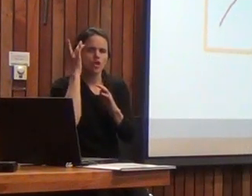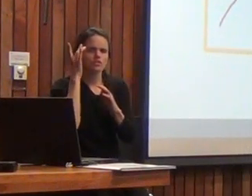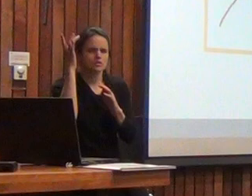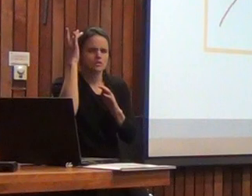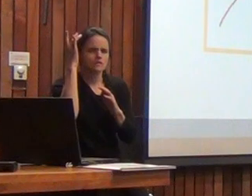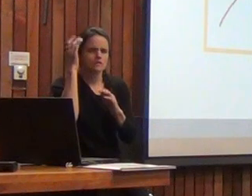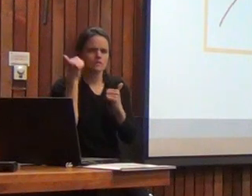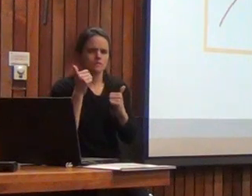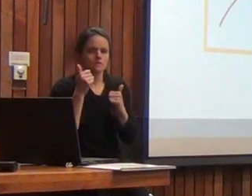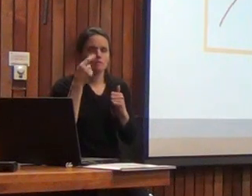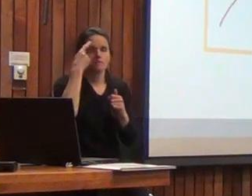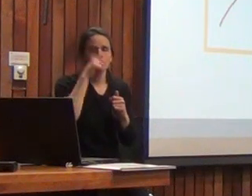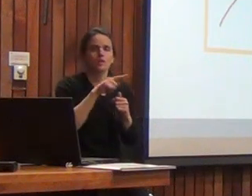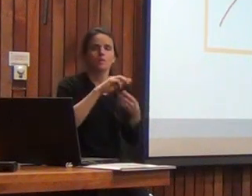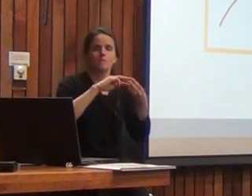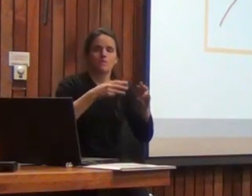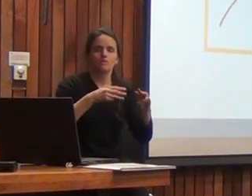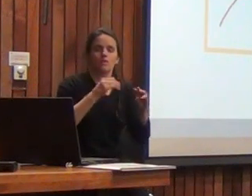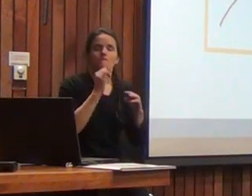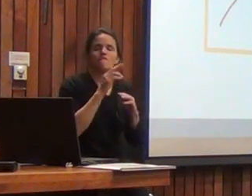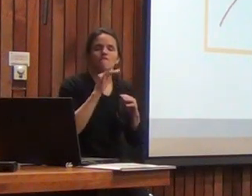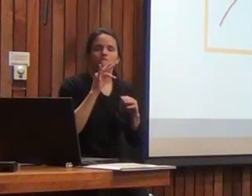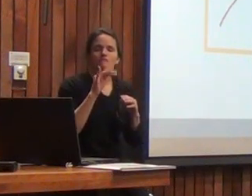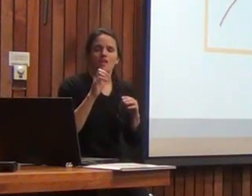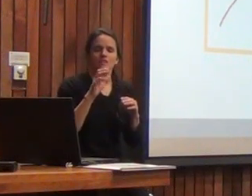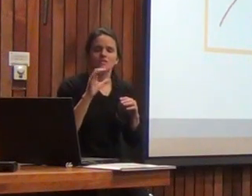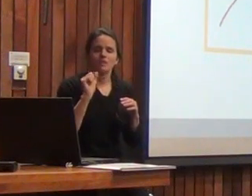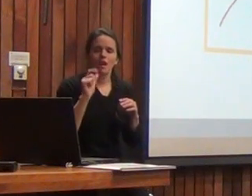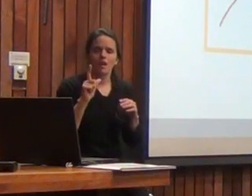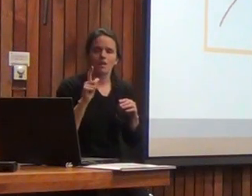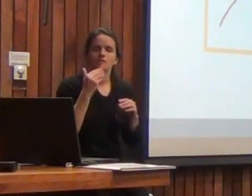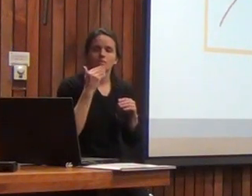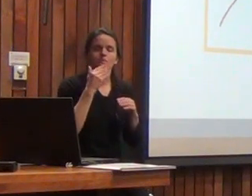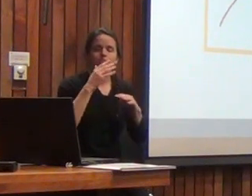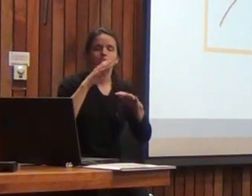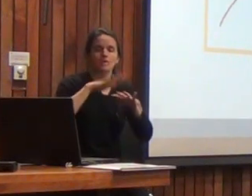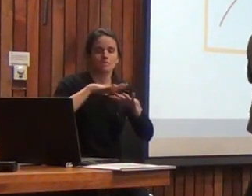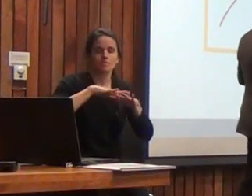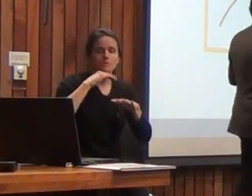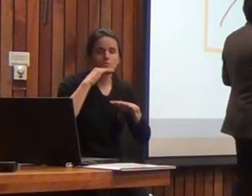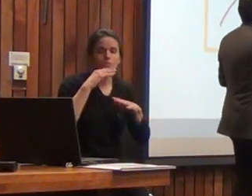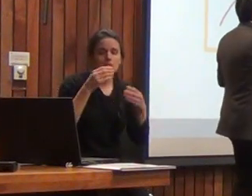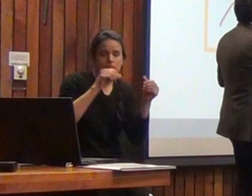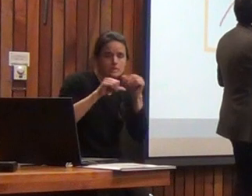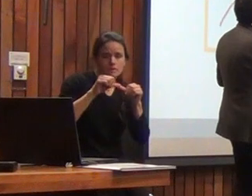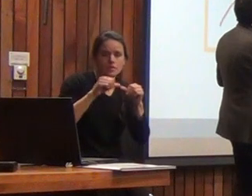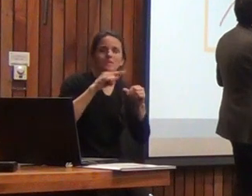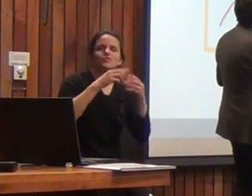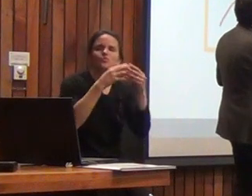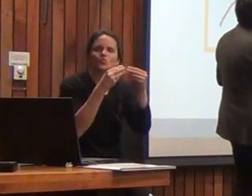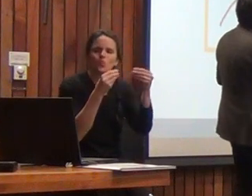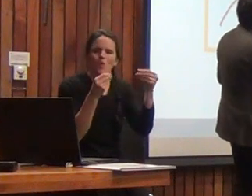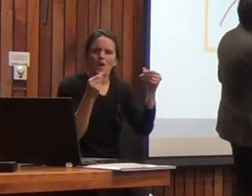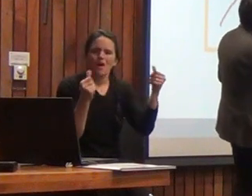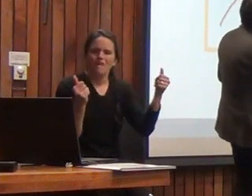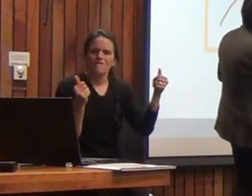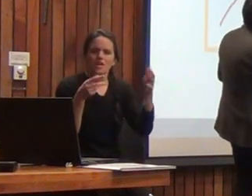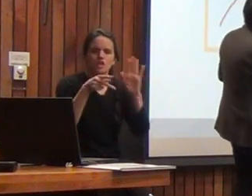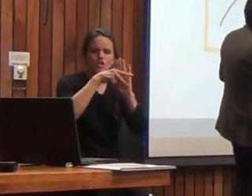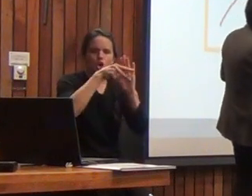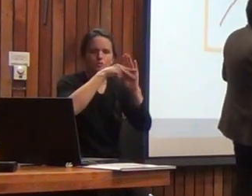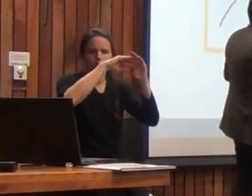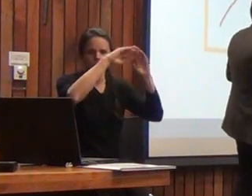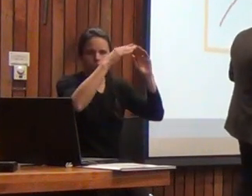con el norma diferencial que incluye procedimientos matemáticos todo esto se suaviza de manera que las normas